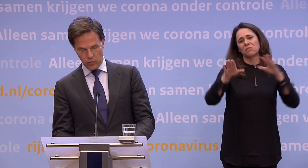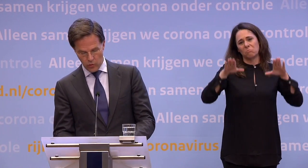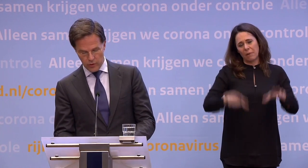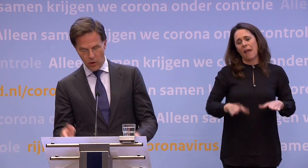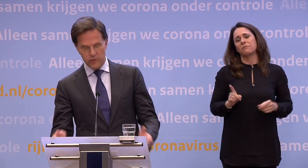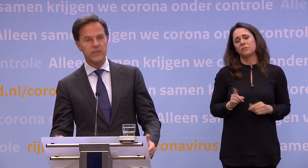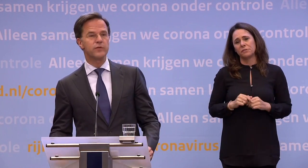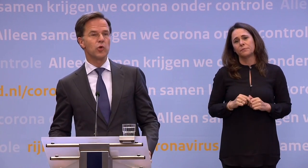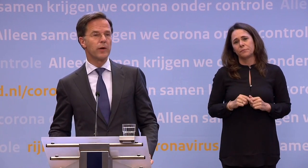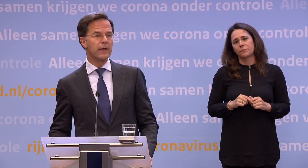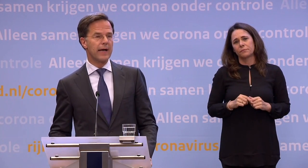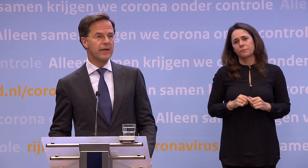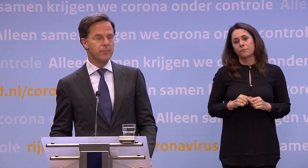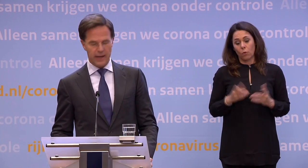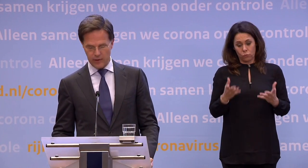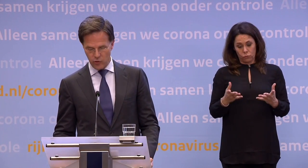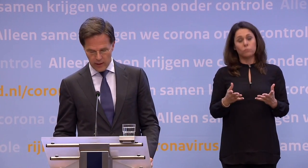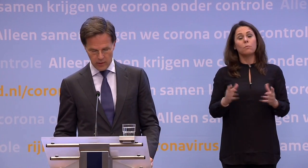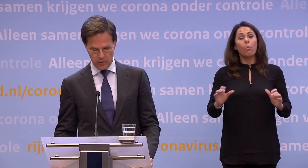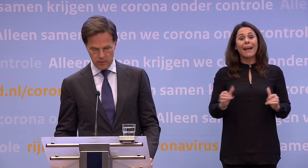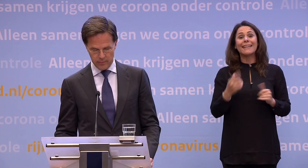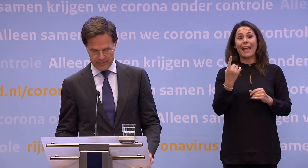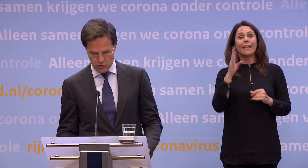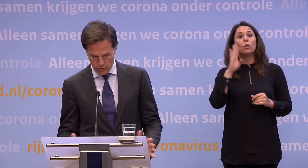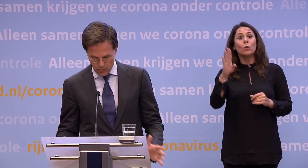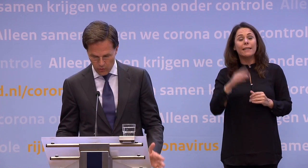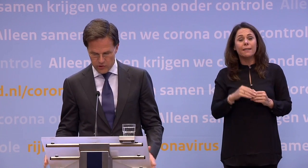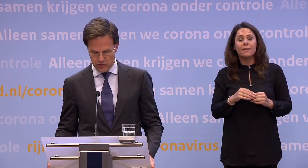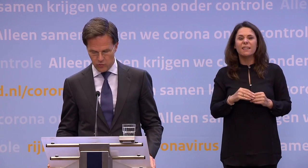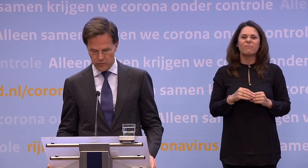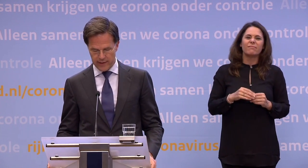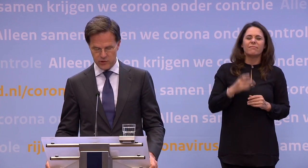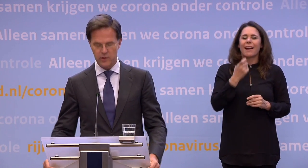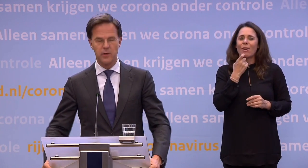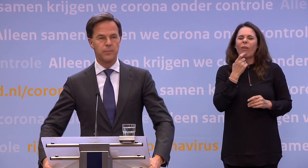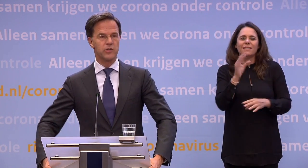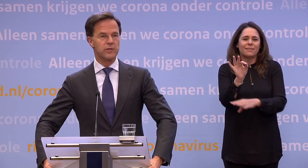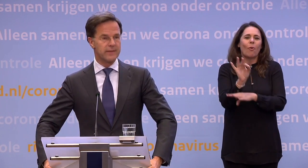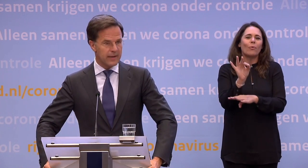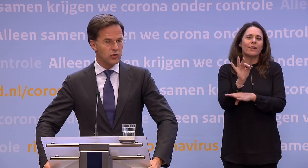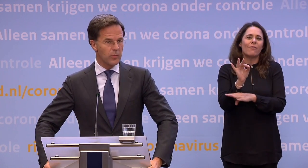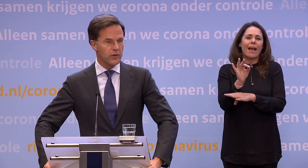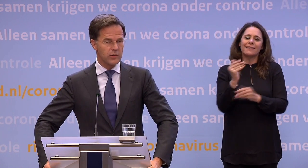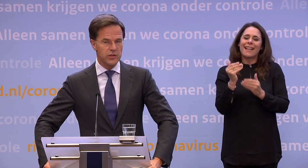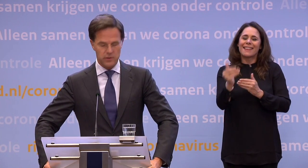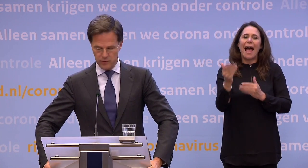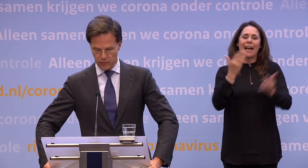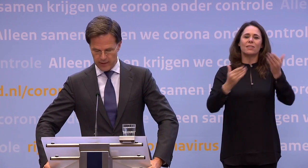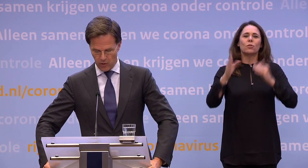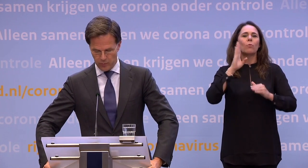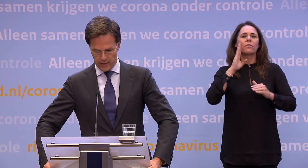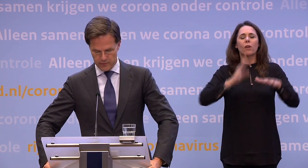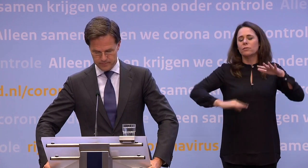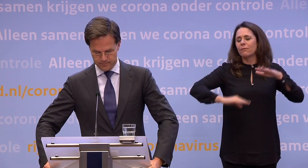Voor de goede orde, ook deze versoepelingen gaan in per 1 juli... ...maar het is natuurlijk logisch dat het onderwijs pas na de zomervakantie